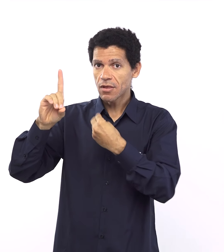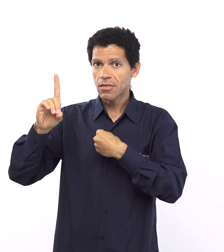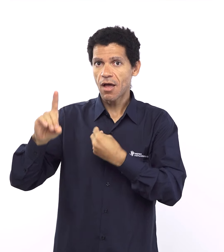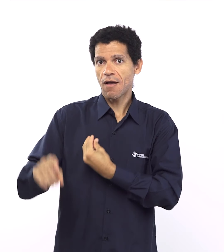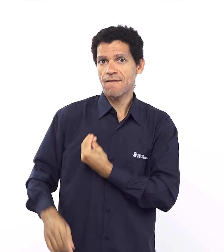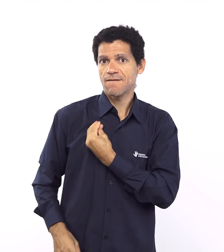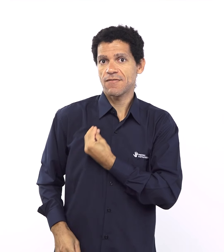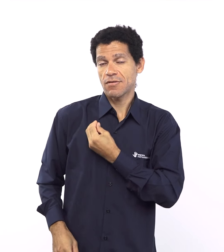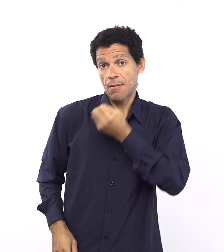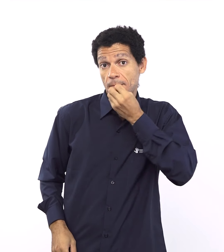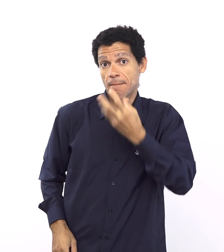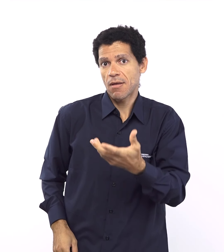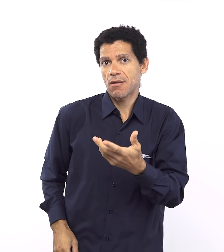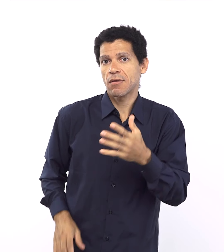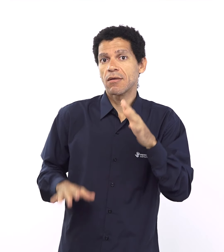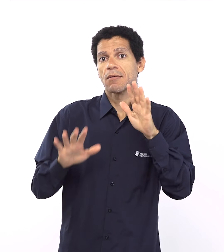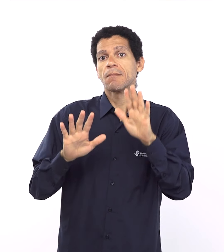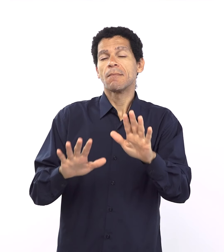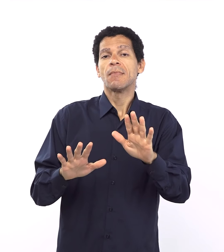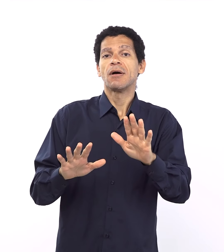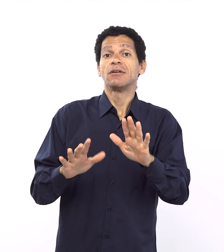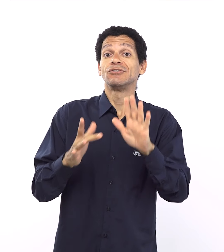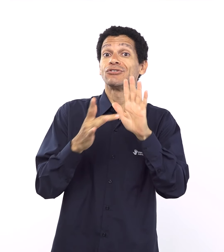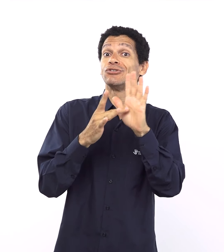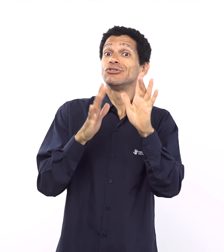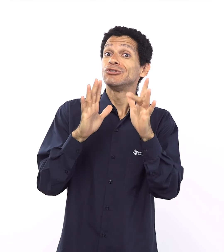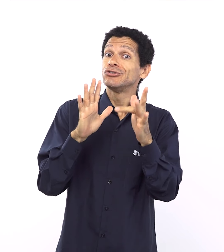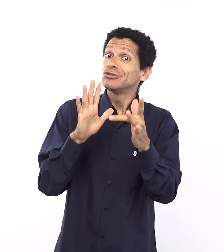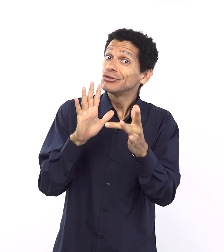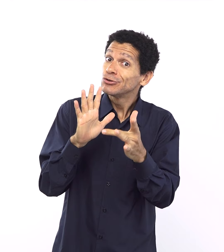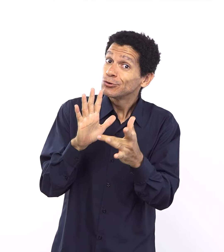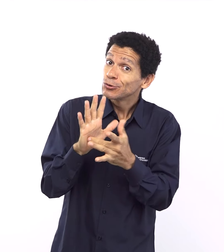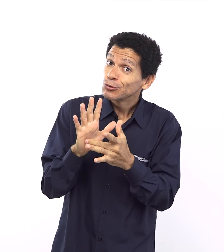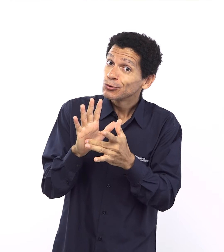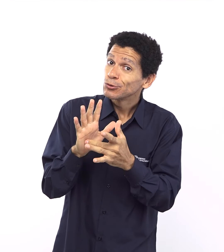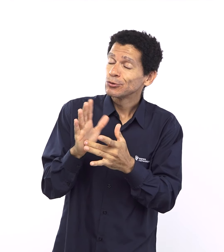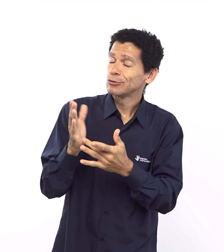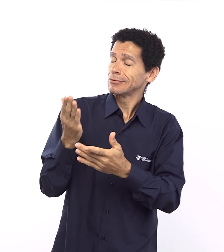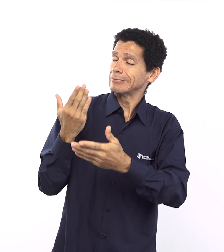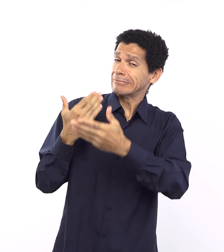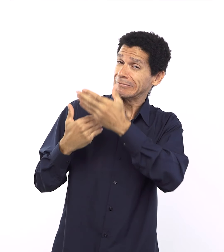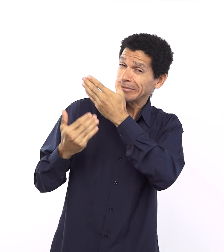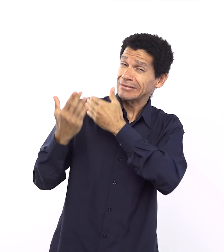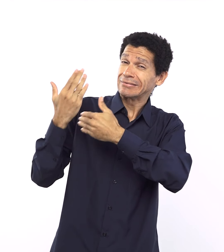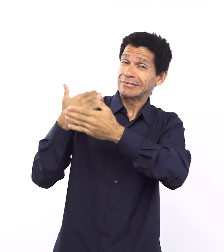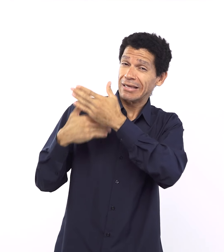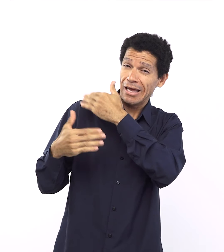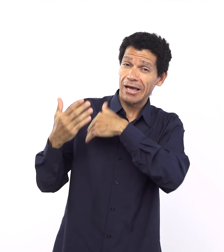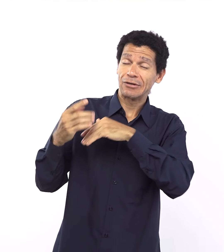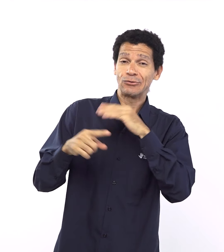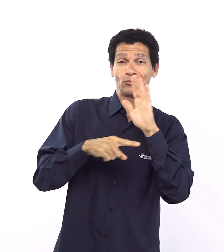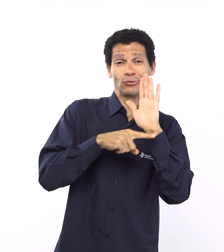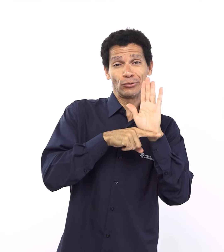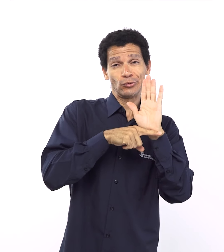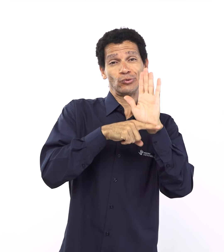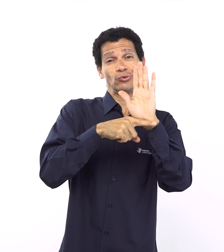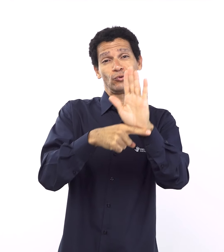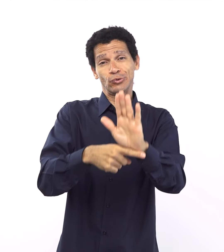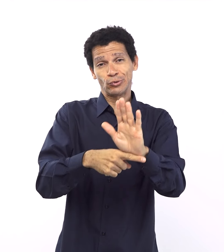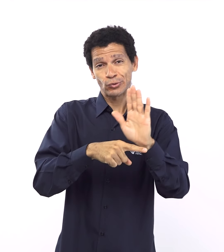quebrando e agora essa nova aliança a gente vê que ela também foi quebrada porque tudo isso que foi visto por Deus e proposto por